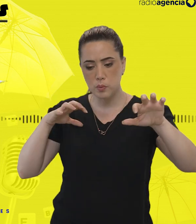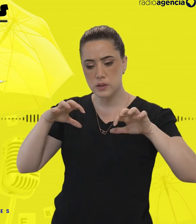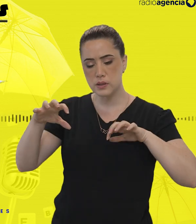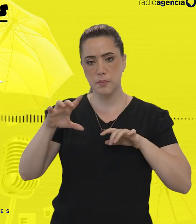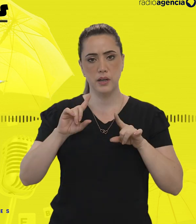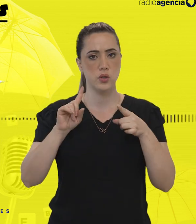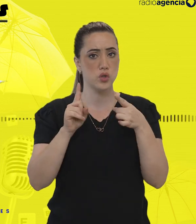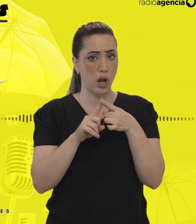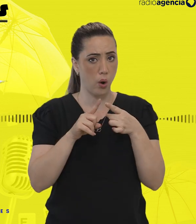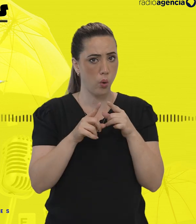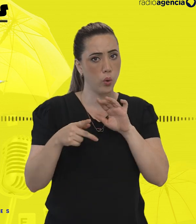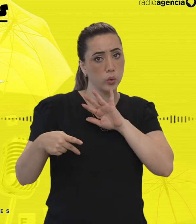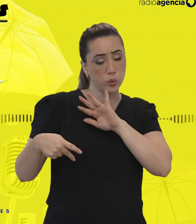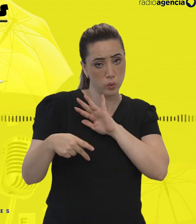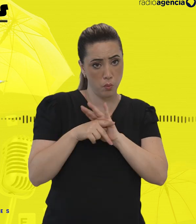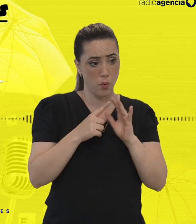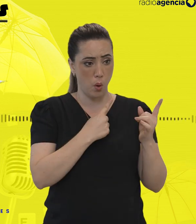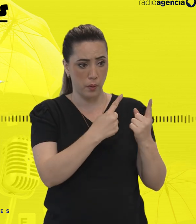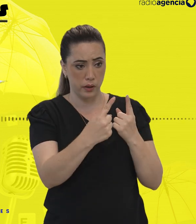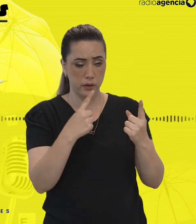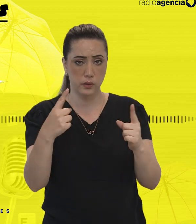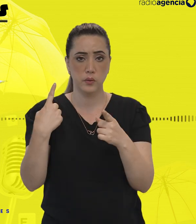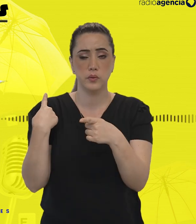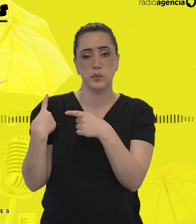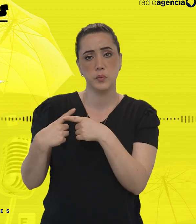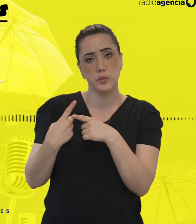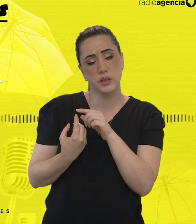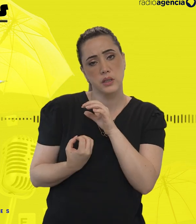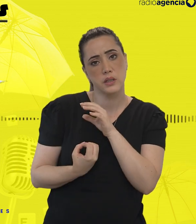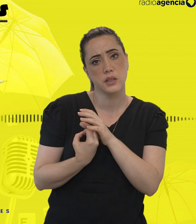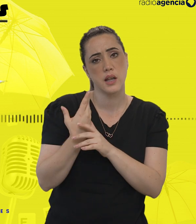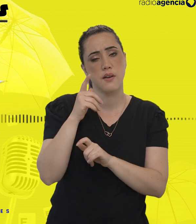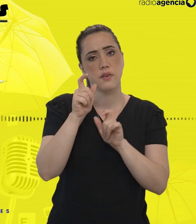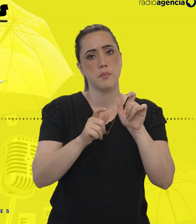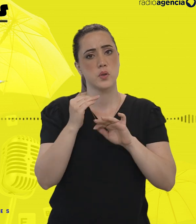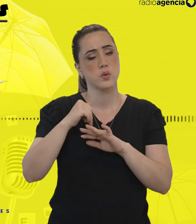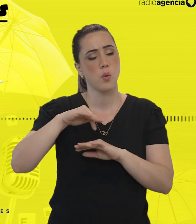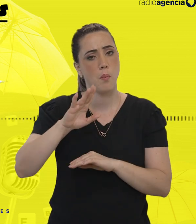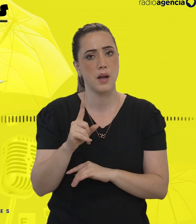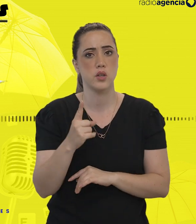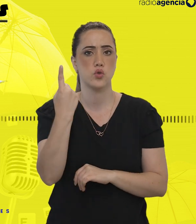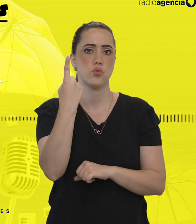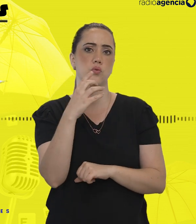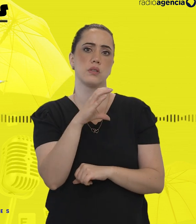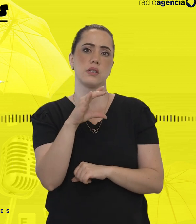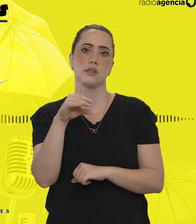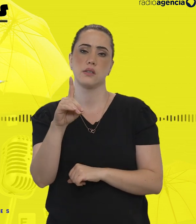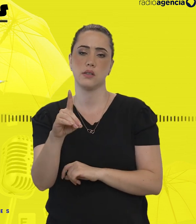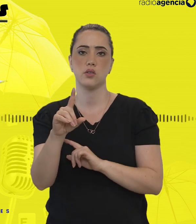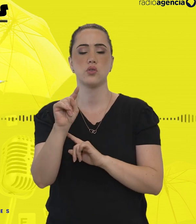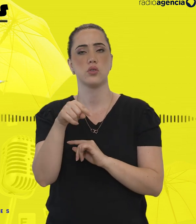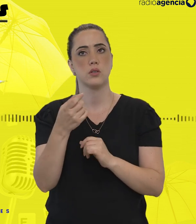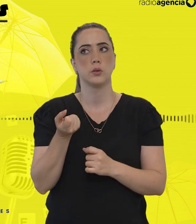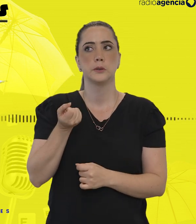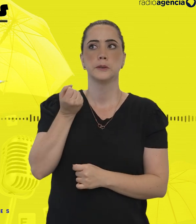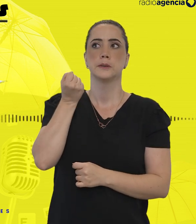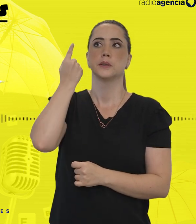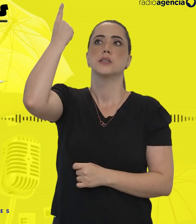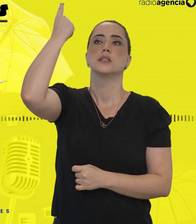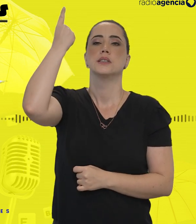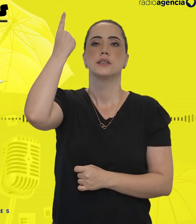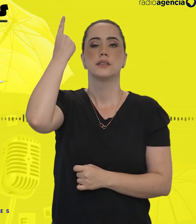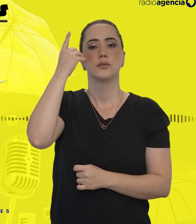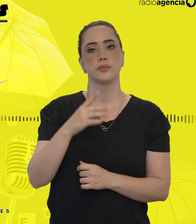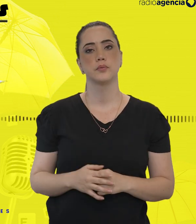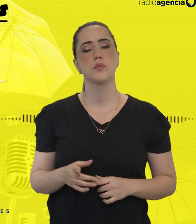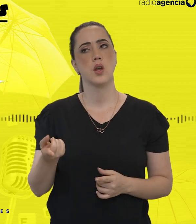de acordo com suas neurodivergências. Afinal, surgiam personagens com mais de um diagnóstico. Foi aí que um estalo forte surgiu na